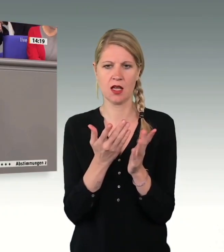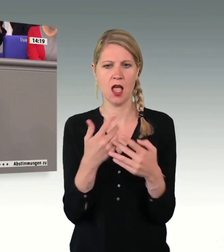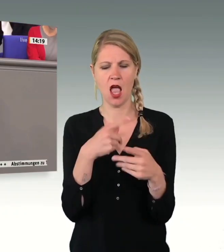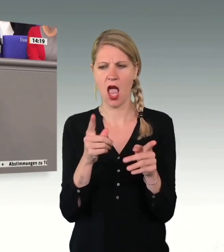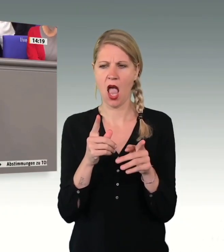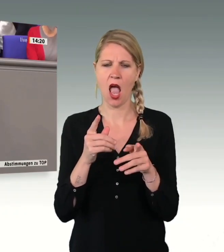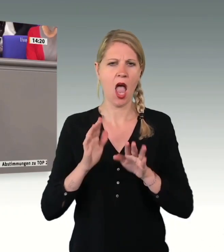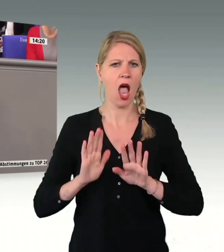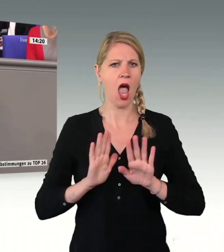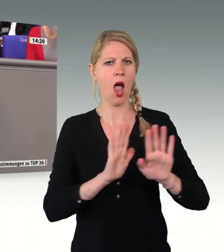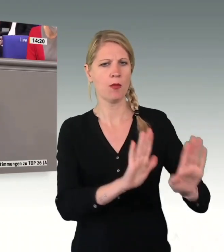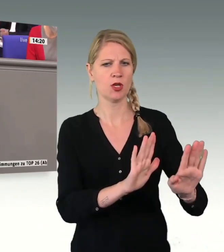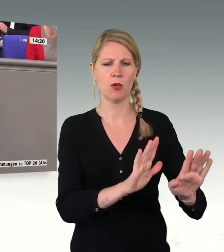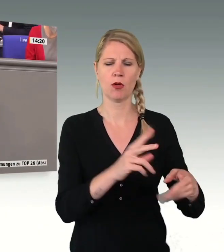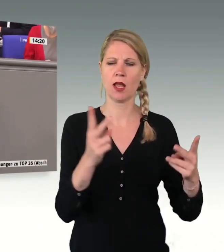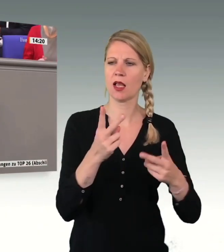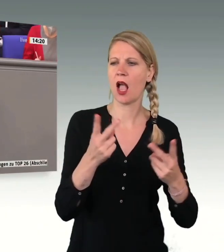um jeden Preis und nichts anderes.